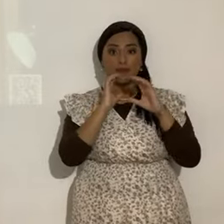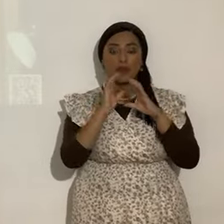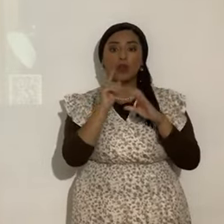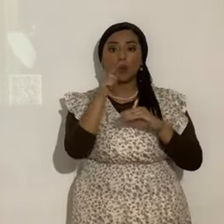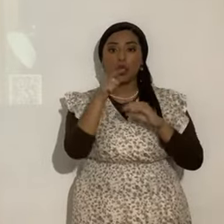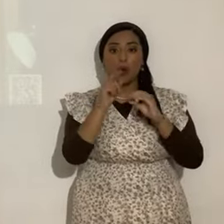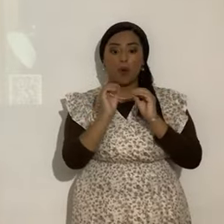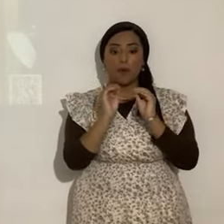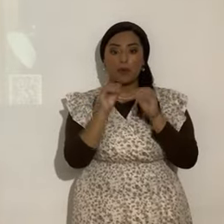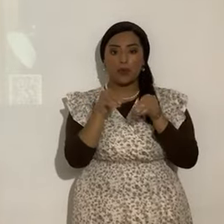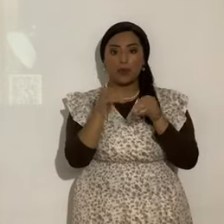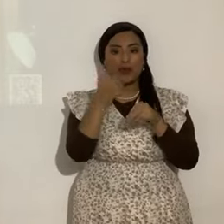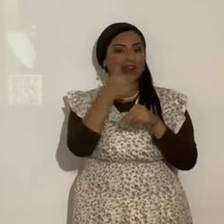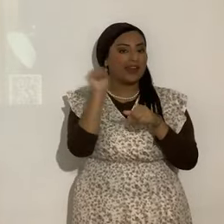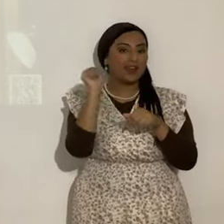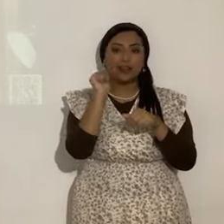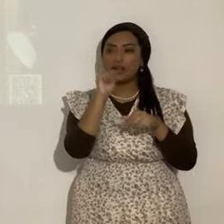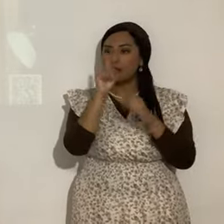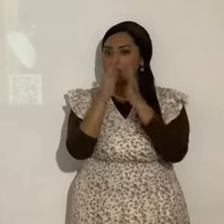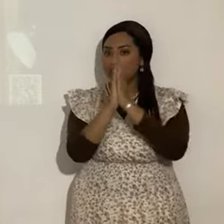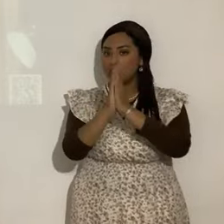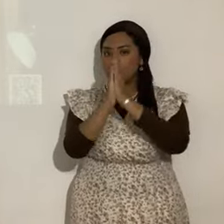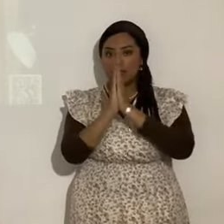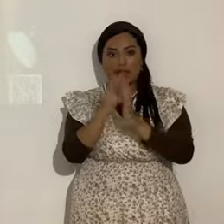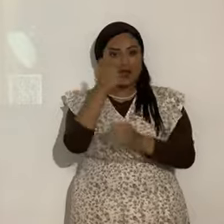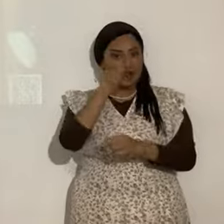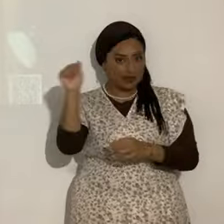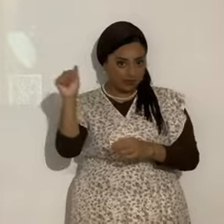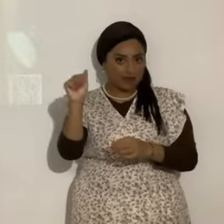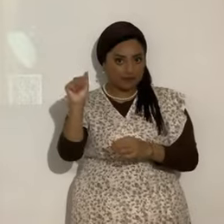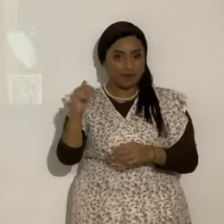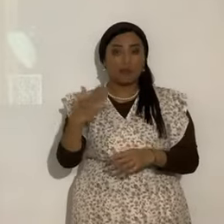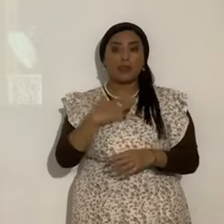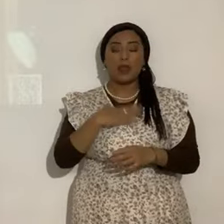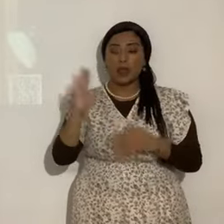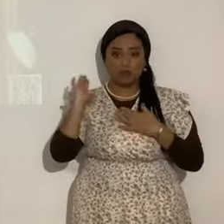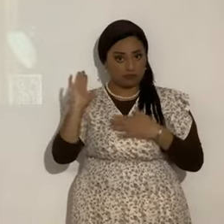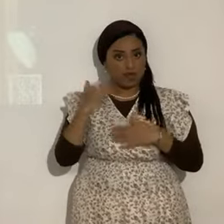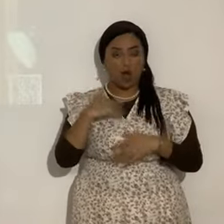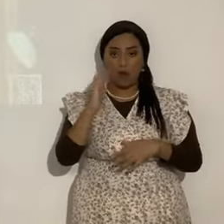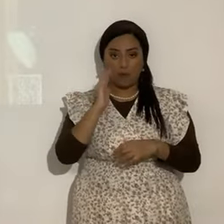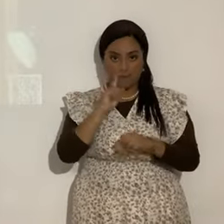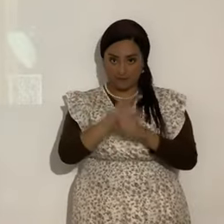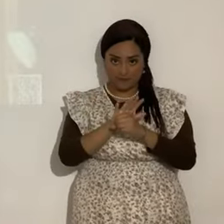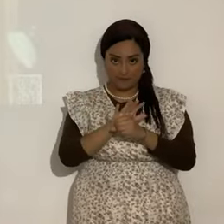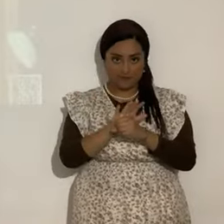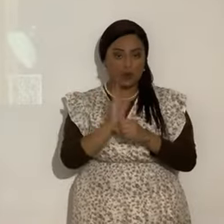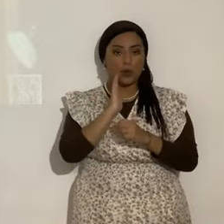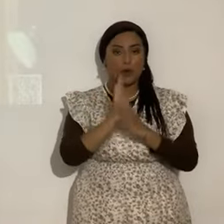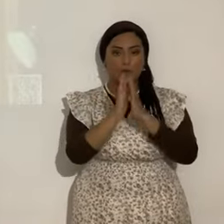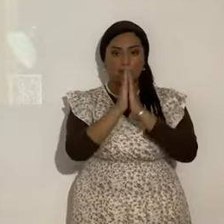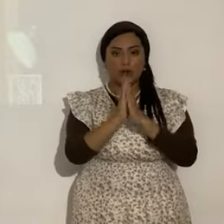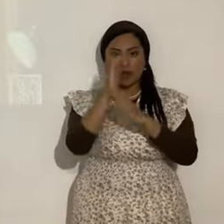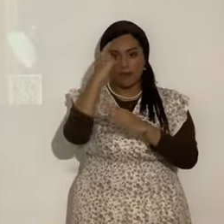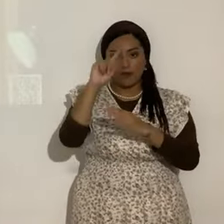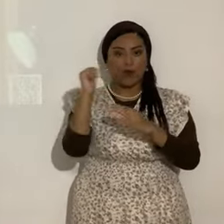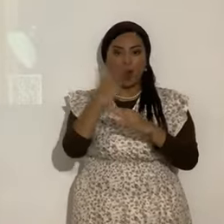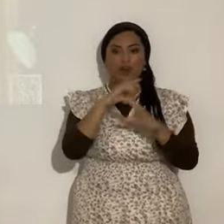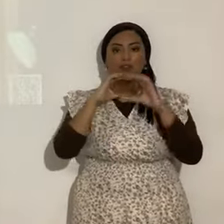van a poner sus peticiones de oración. Y yo me comprometo a orar por ello. ¿De acuerdo? Entonces,